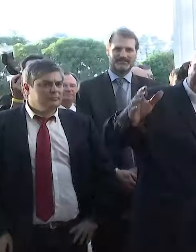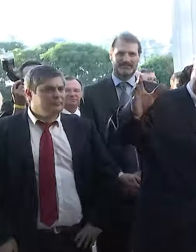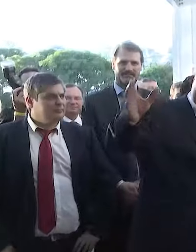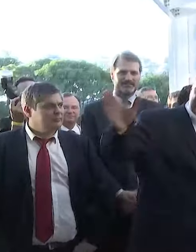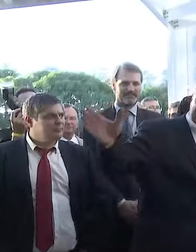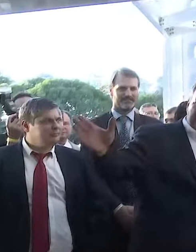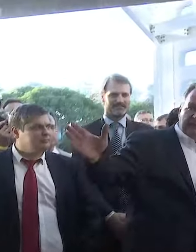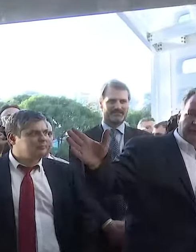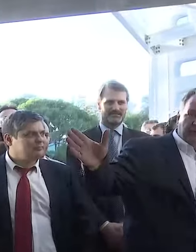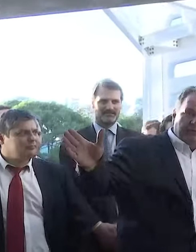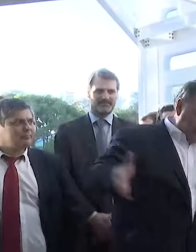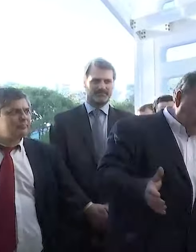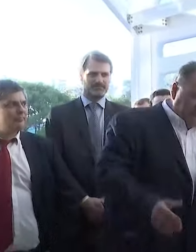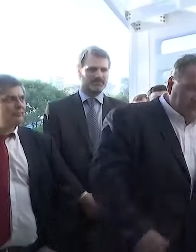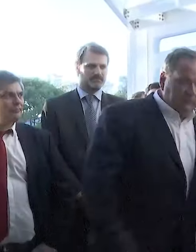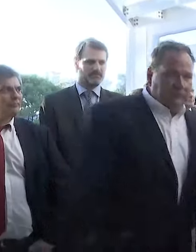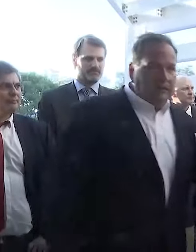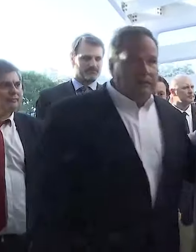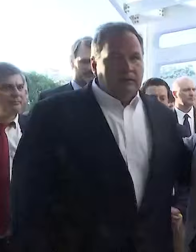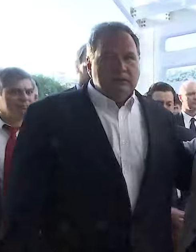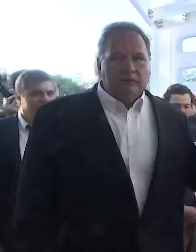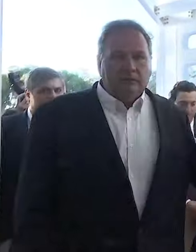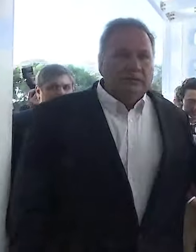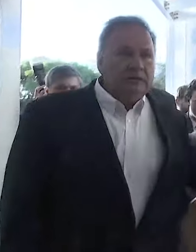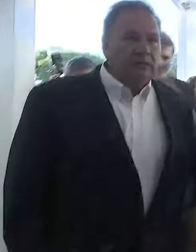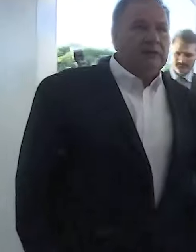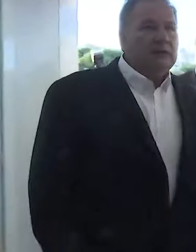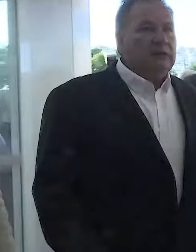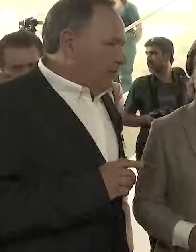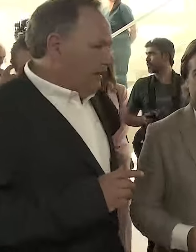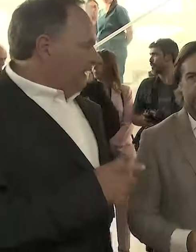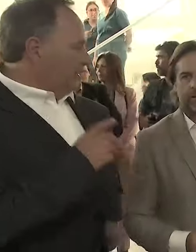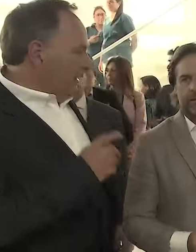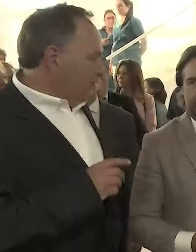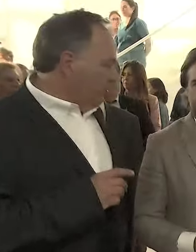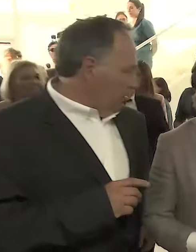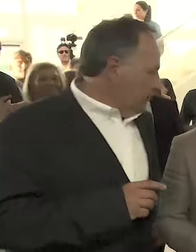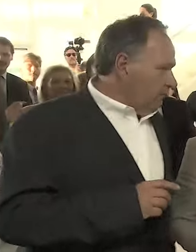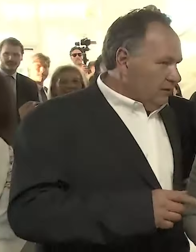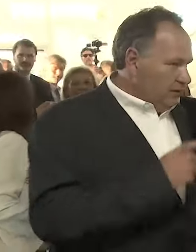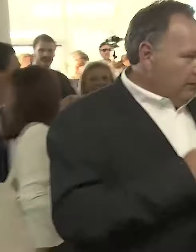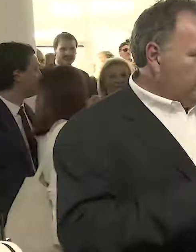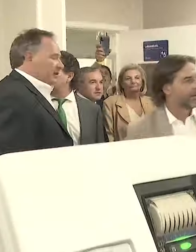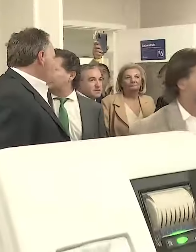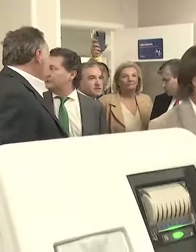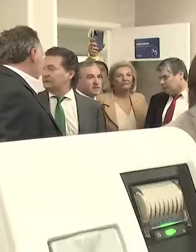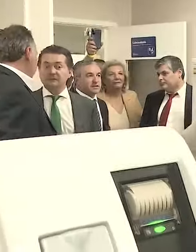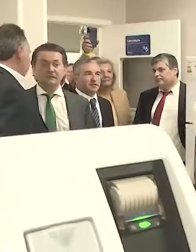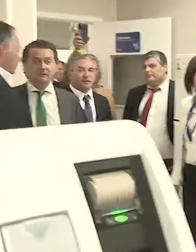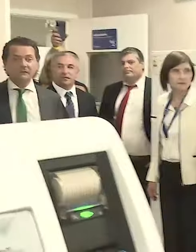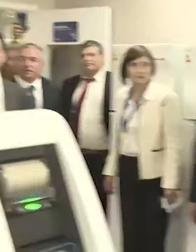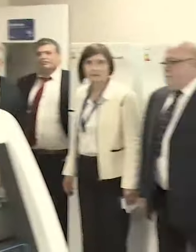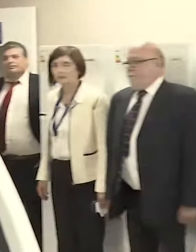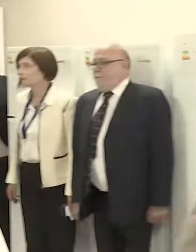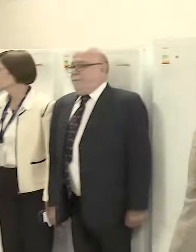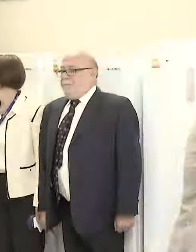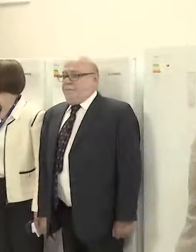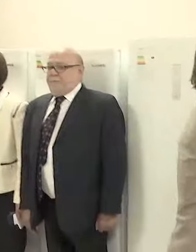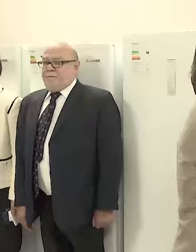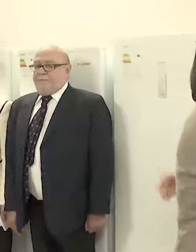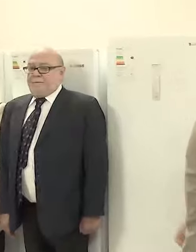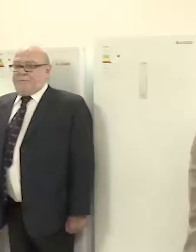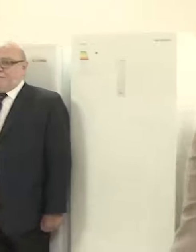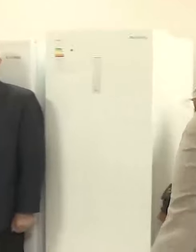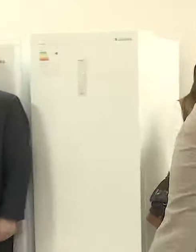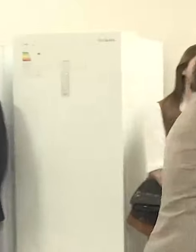es un derecho fundamental y el Estado, los